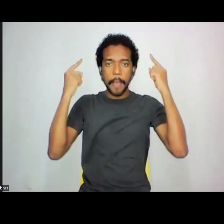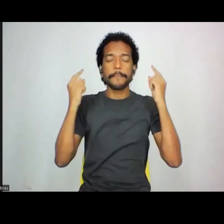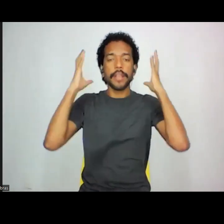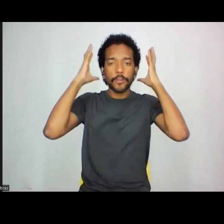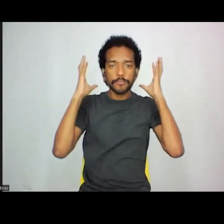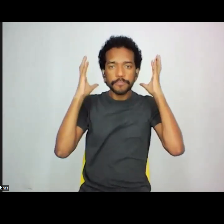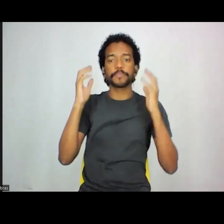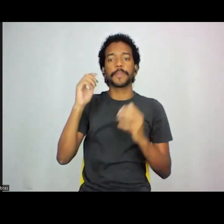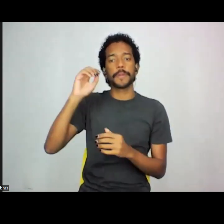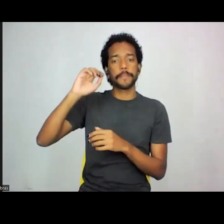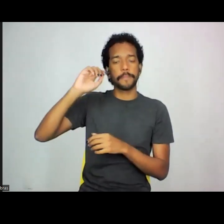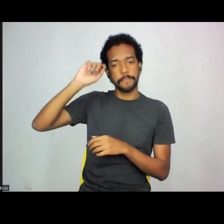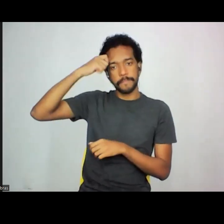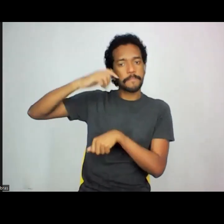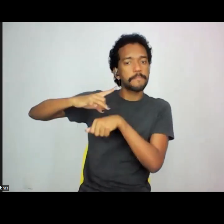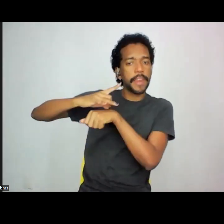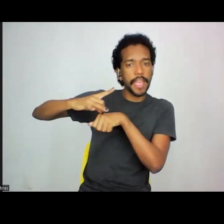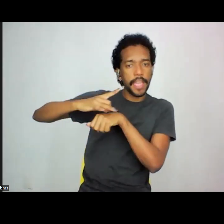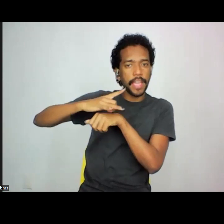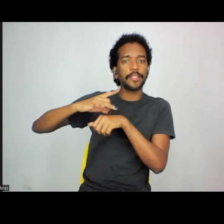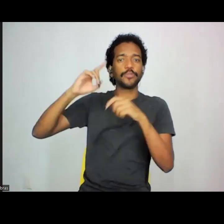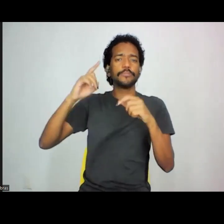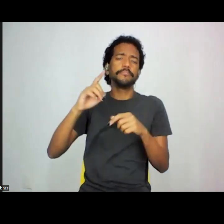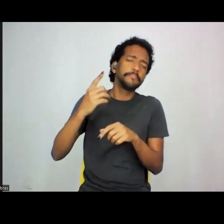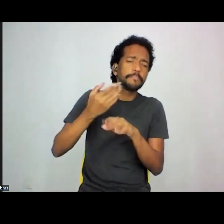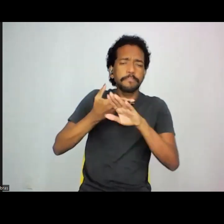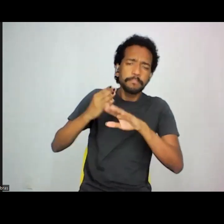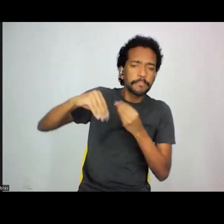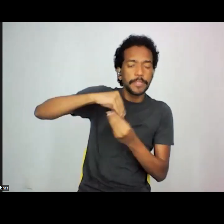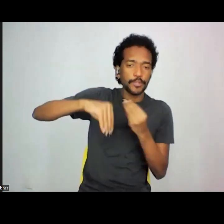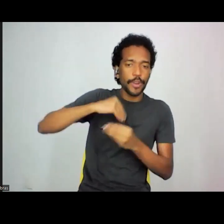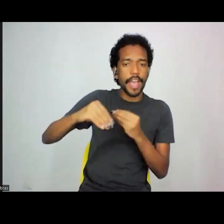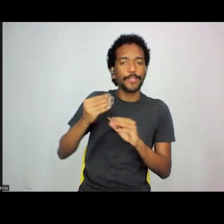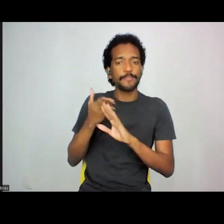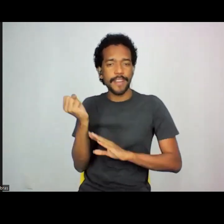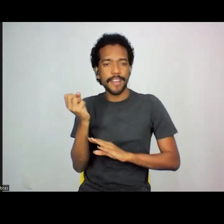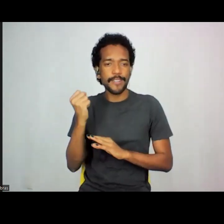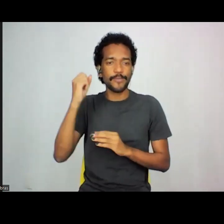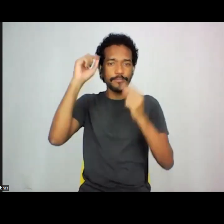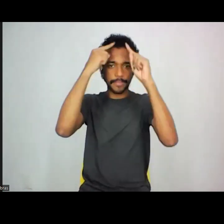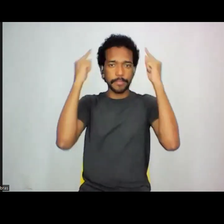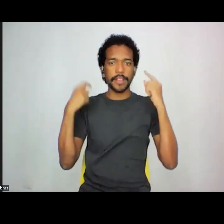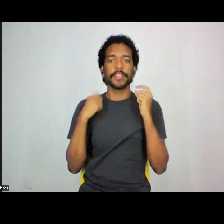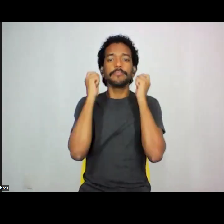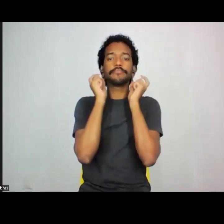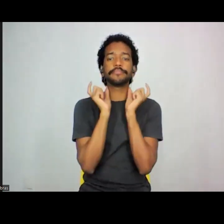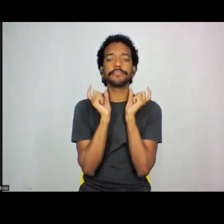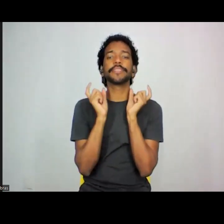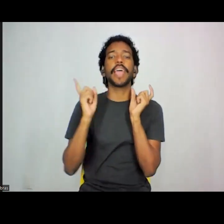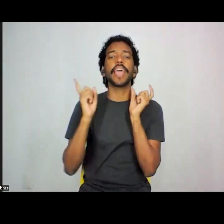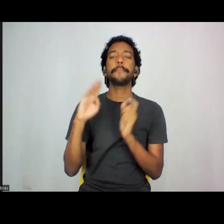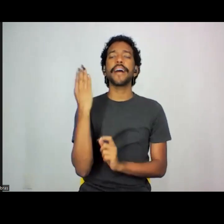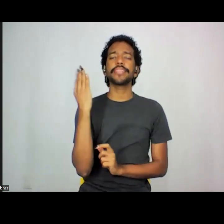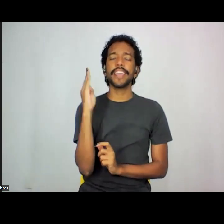cacheados, um pouco brisalhos na altura dos ombros, estou com um brinco de madeira escura,